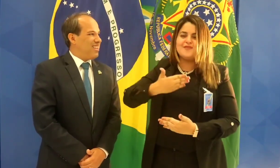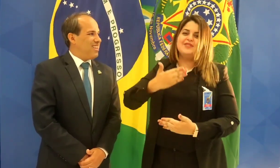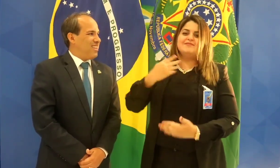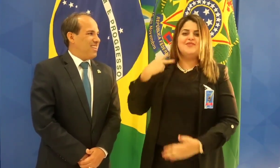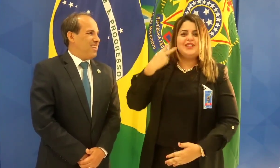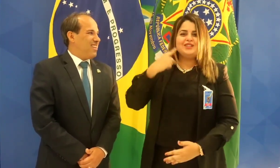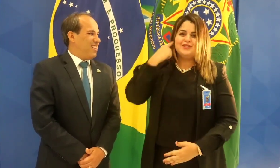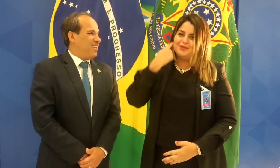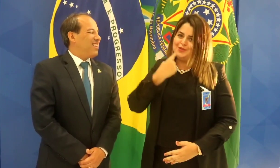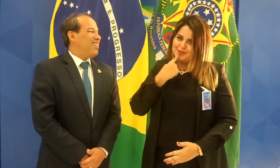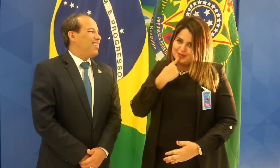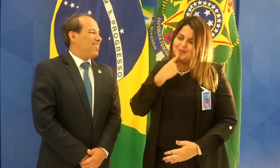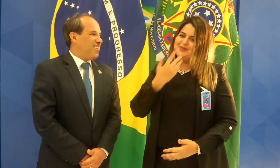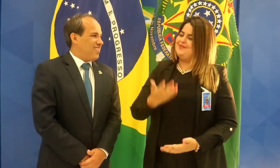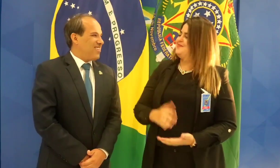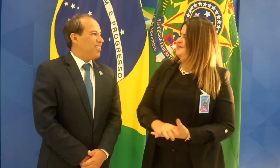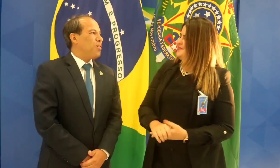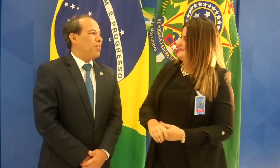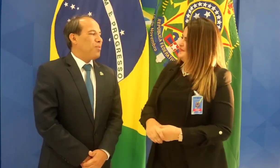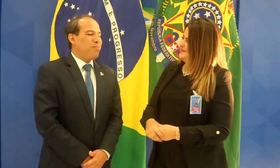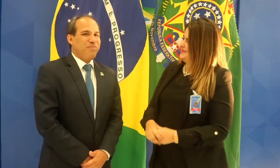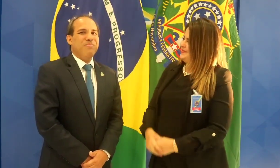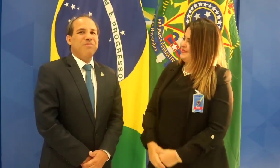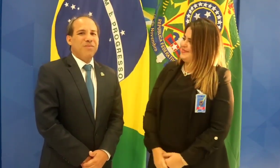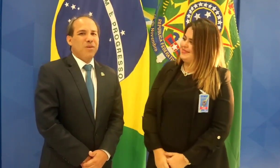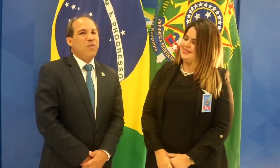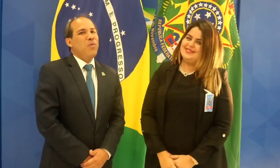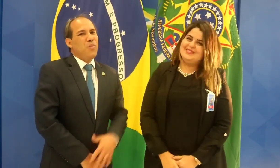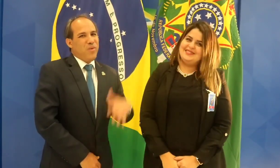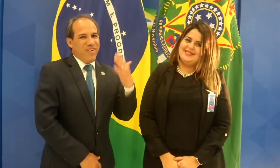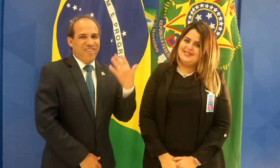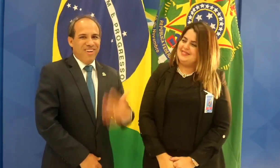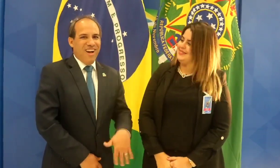Eu sou prova disso, eu sou mulher surda vereadora